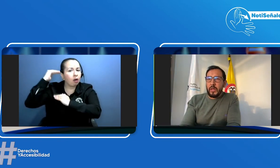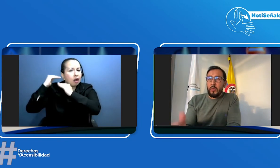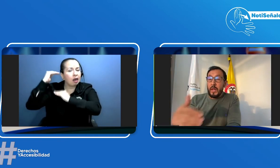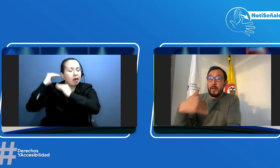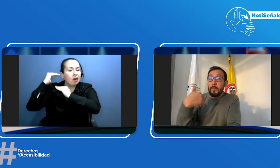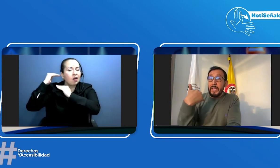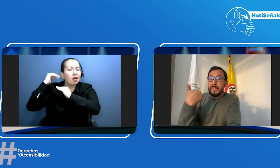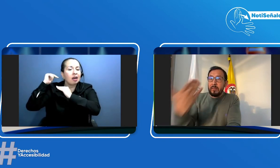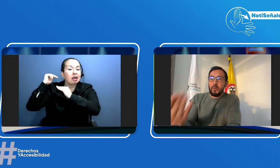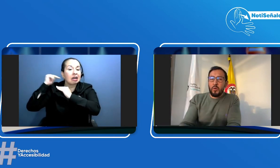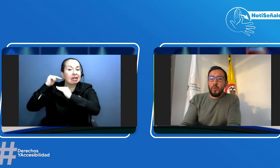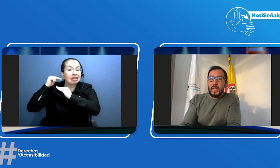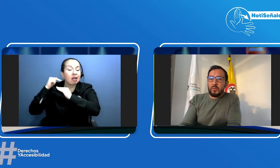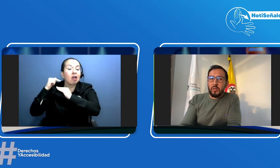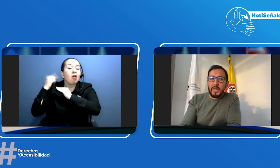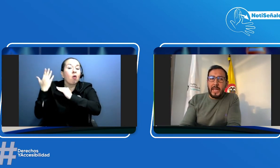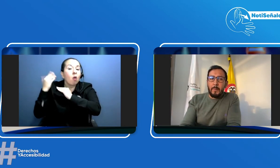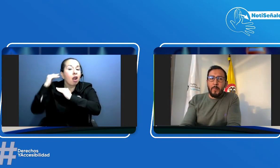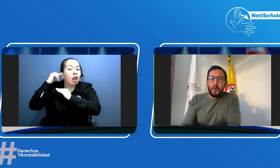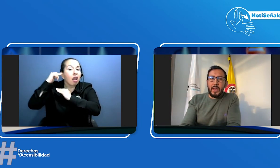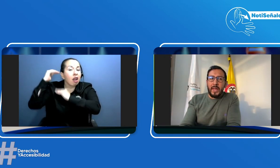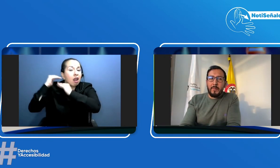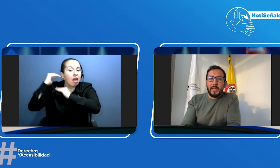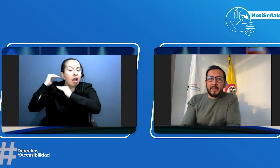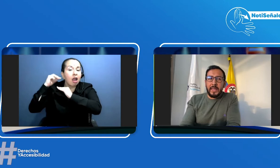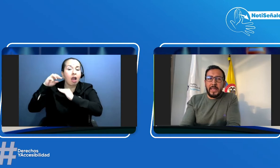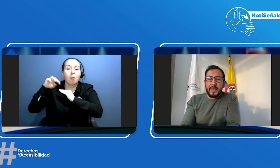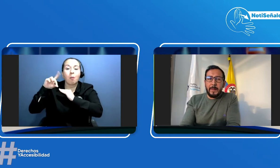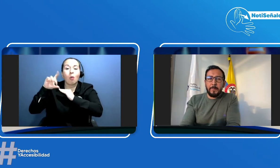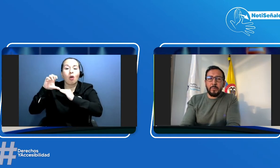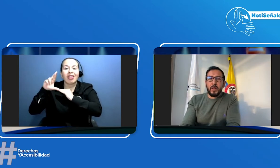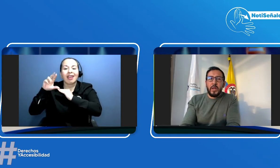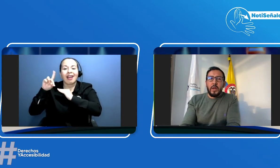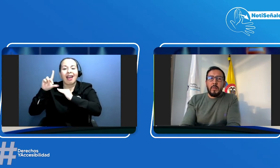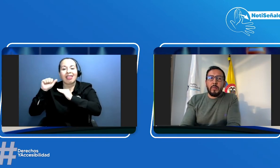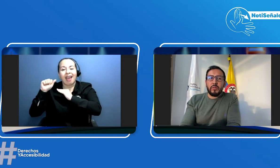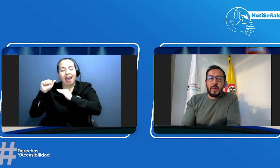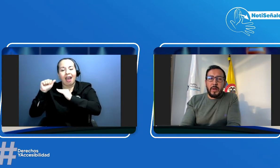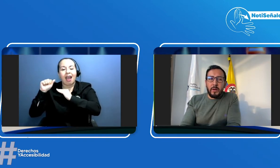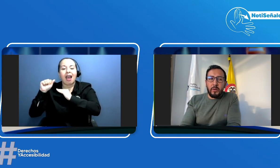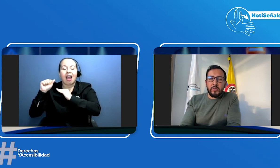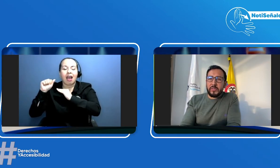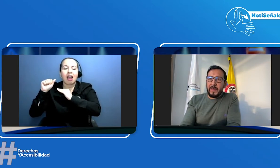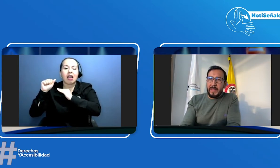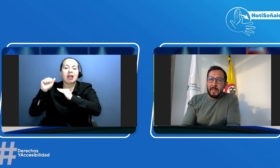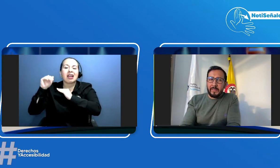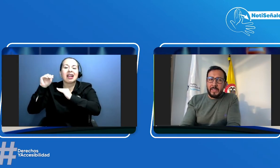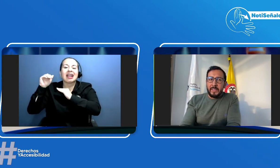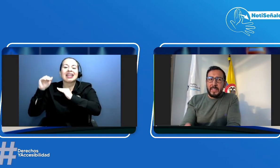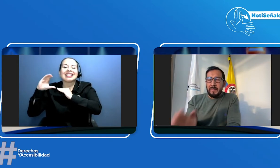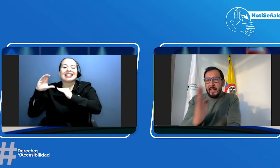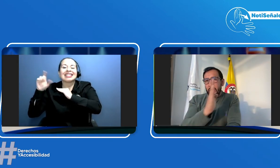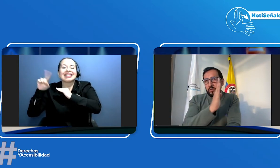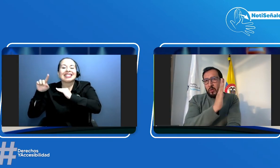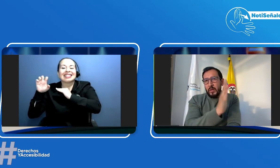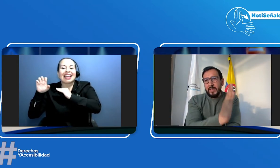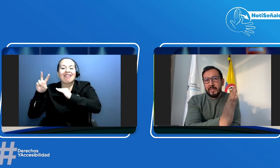una presento una sordera moderadamente vamos a llamarlo severa que va de los 56